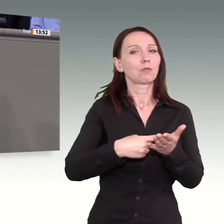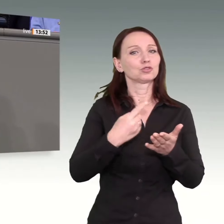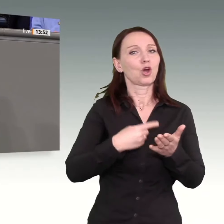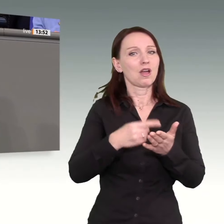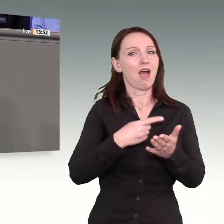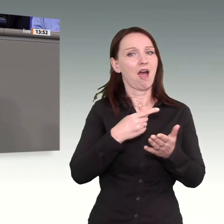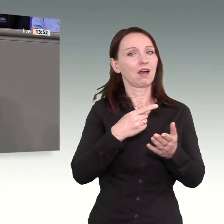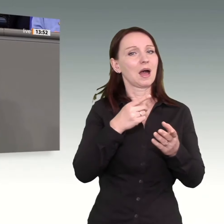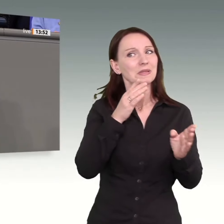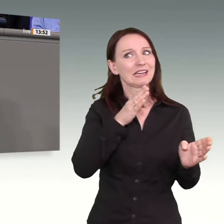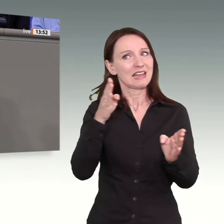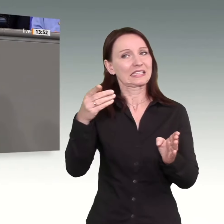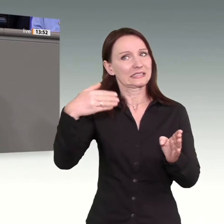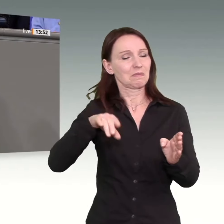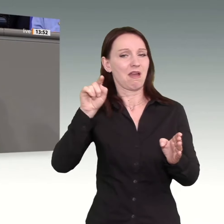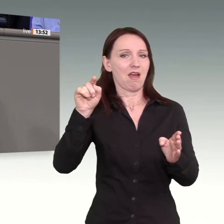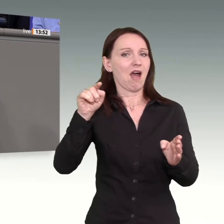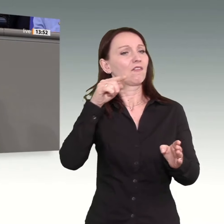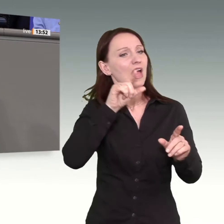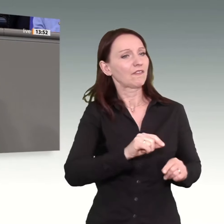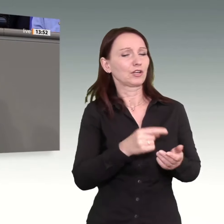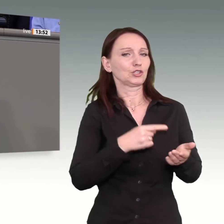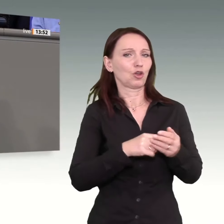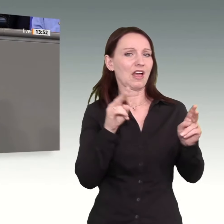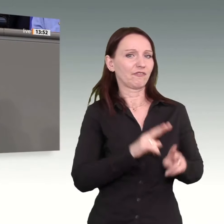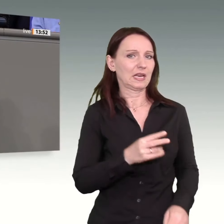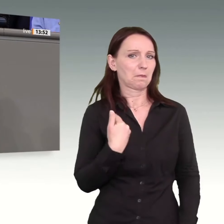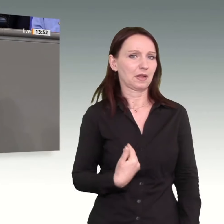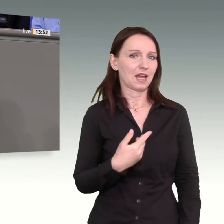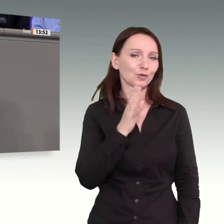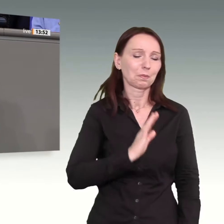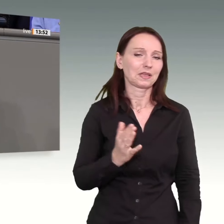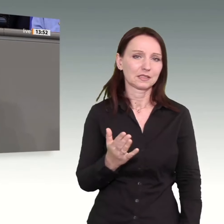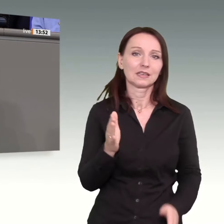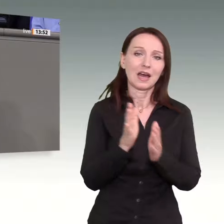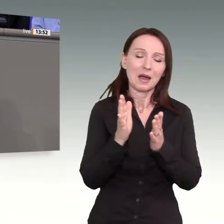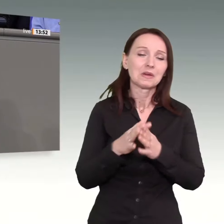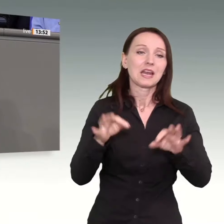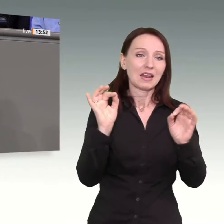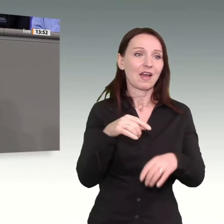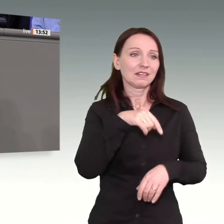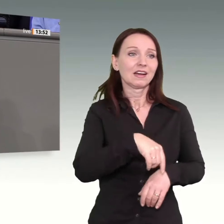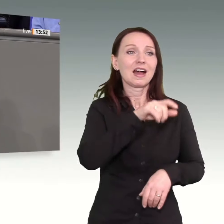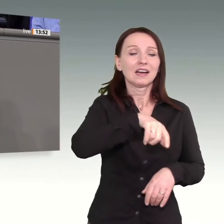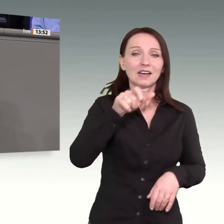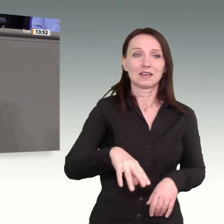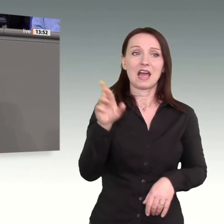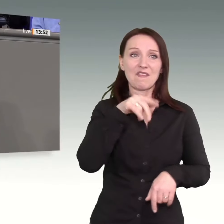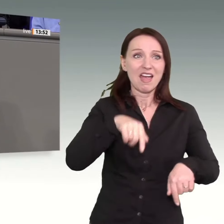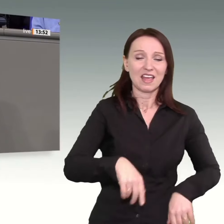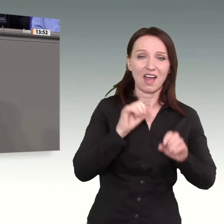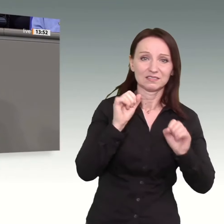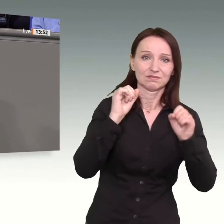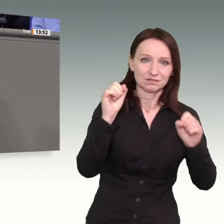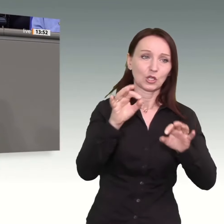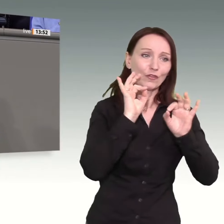verschieben? Fangen Sie endlich damit an, sich auch einmal um die Leistungsträger zu kümmern, die dieses Land zusammenhalten. Und